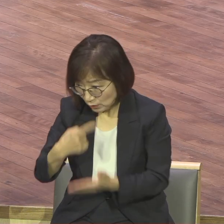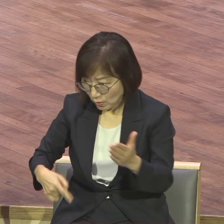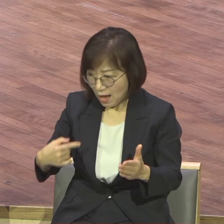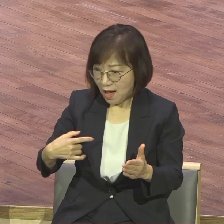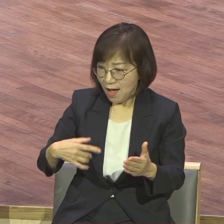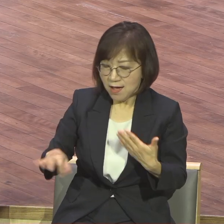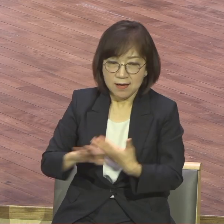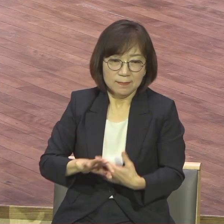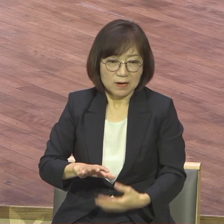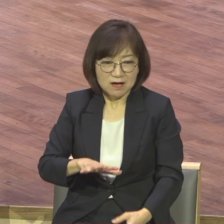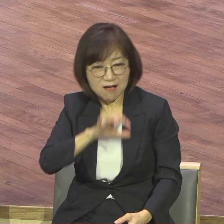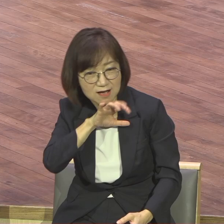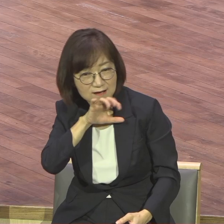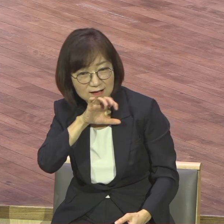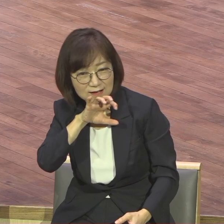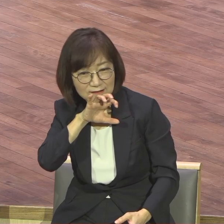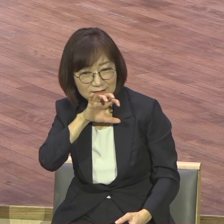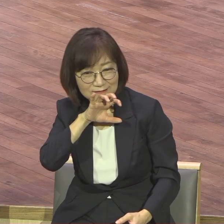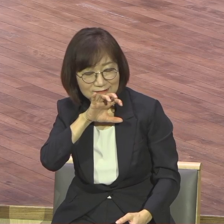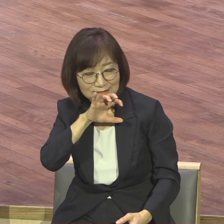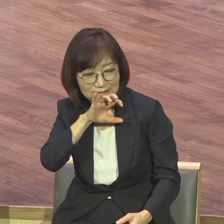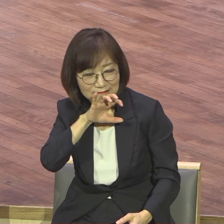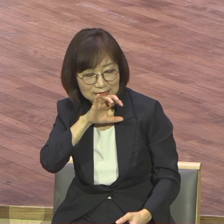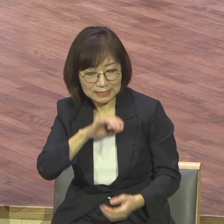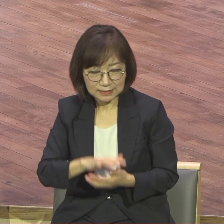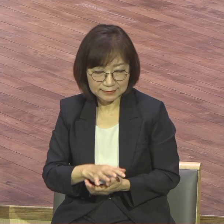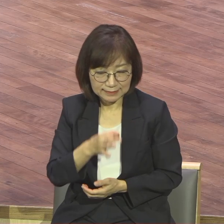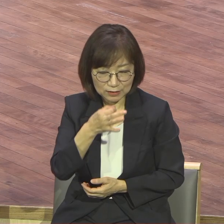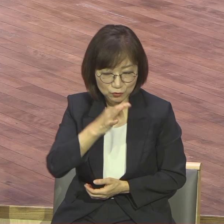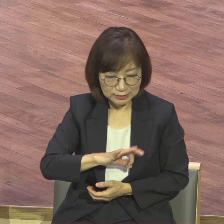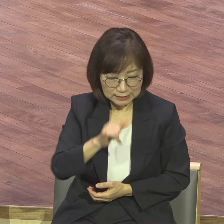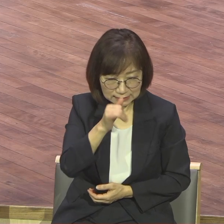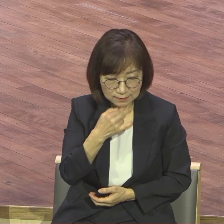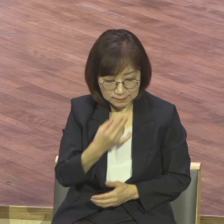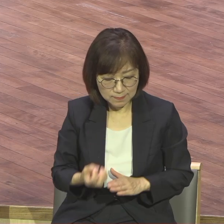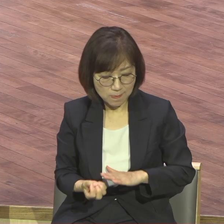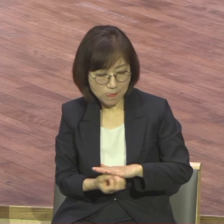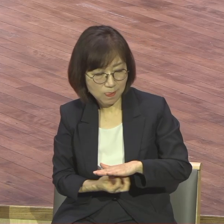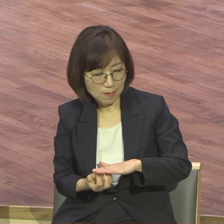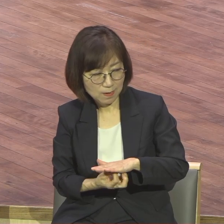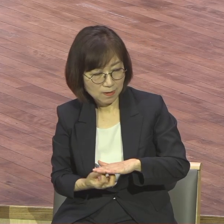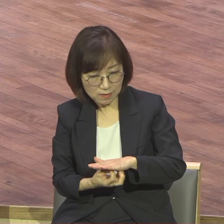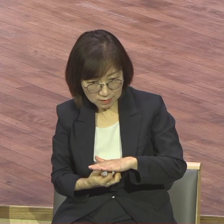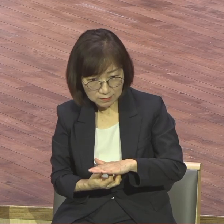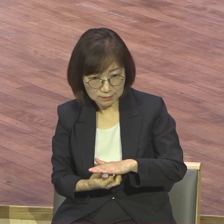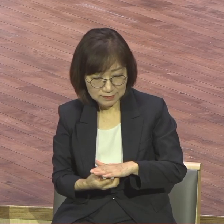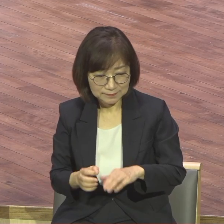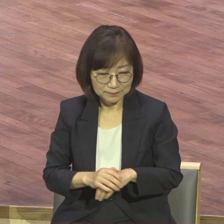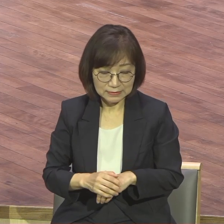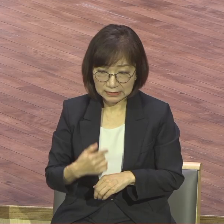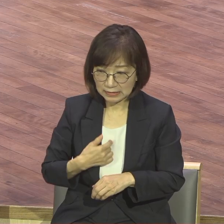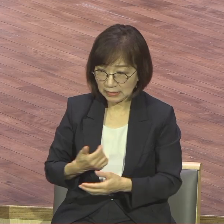이해관계 내게 얼마나 이익이 되냐 안되냐 나를 얼마나 알아주냐 안 알아주냐